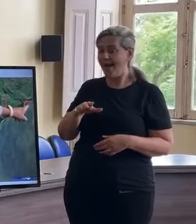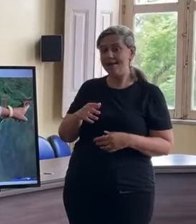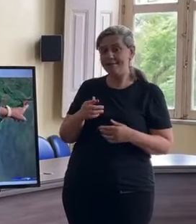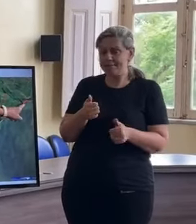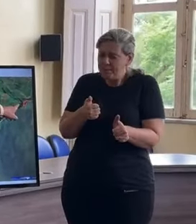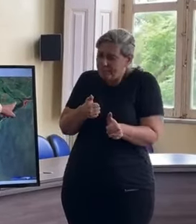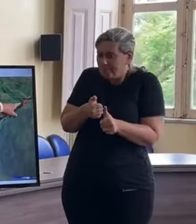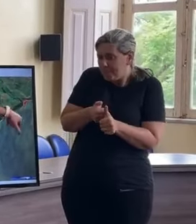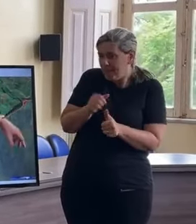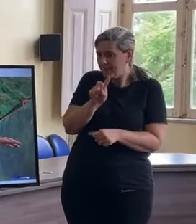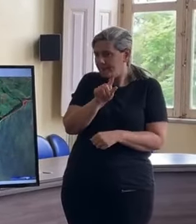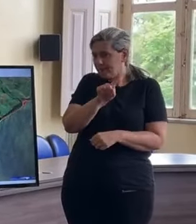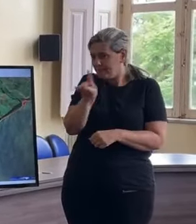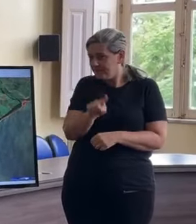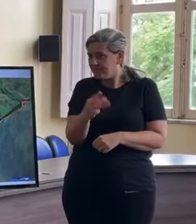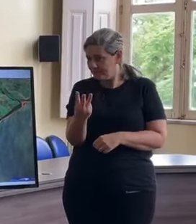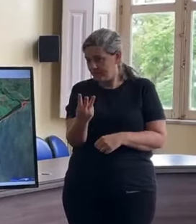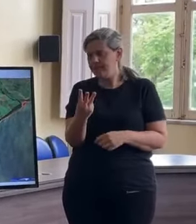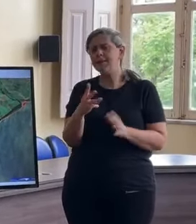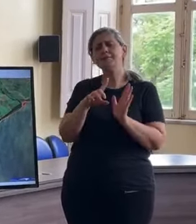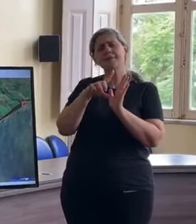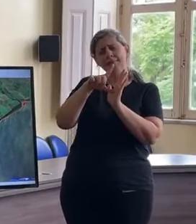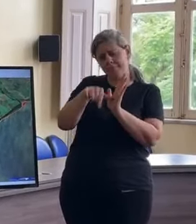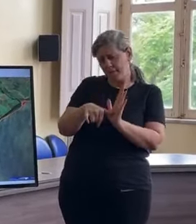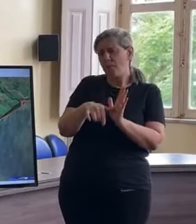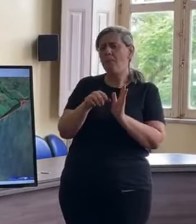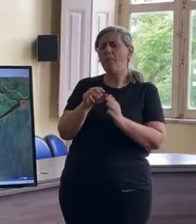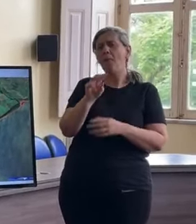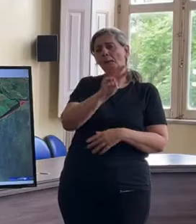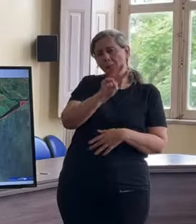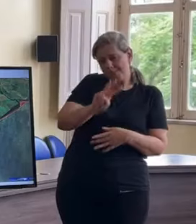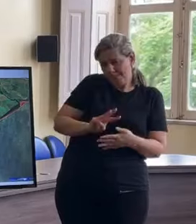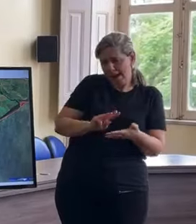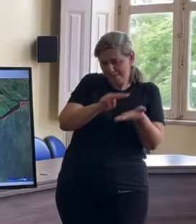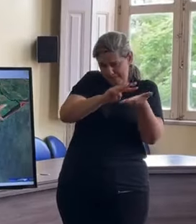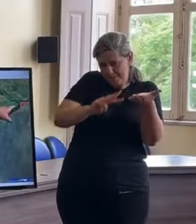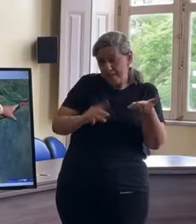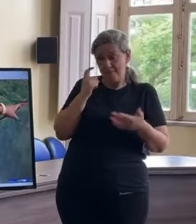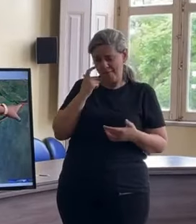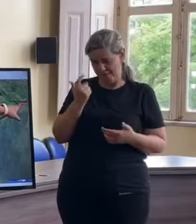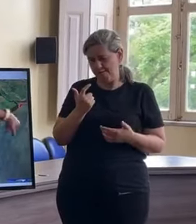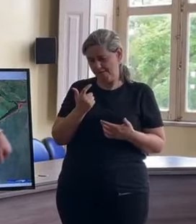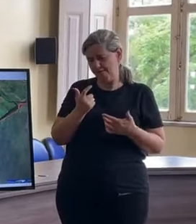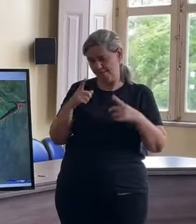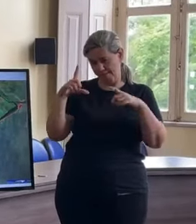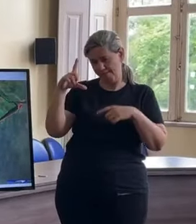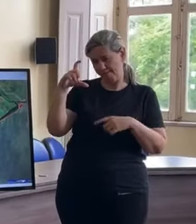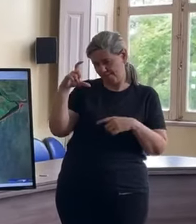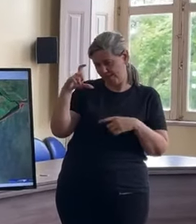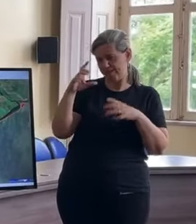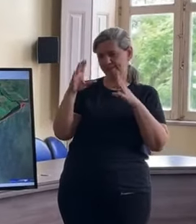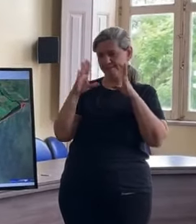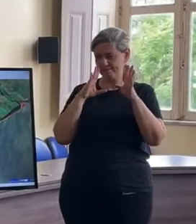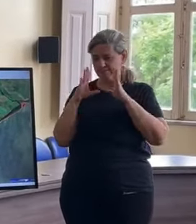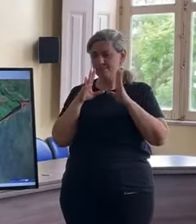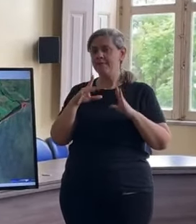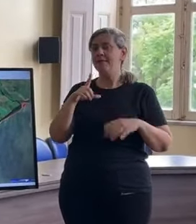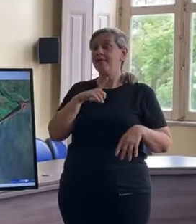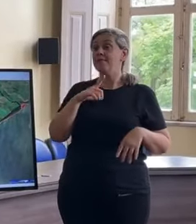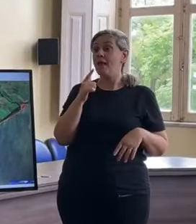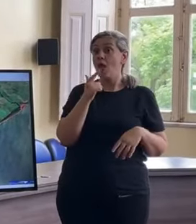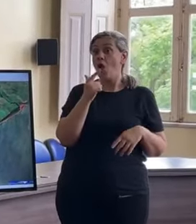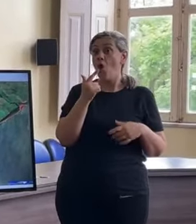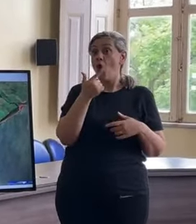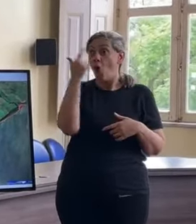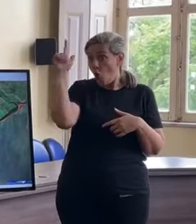Z3, não sei se dá para ver aí, mas nós vamos publicar esses mapas, vocês vão poder olhar com detalhe, que está sem mancha vermelha, que é